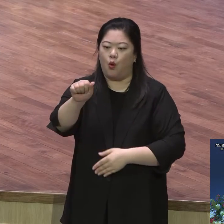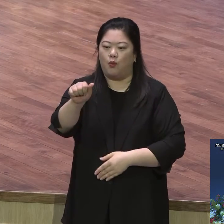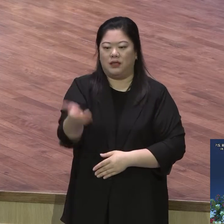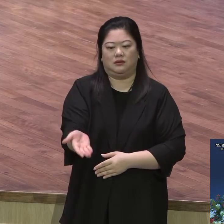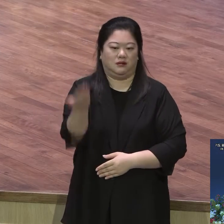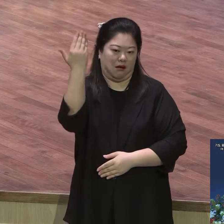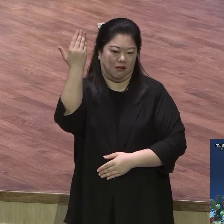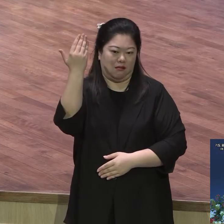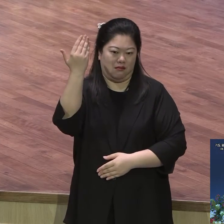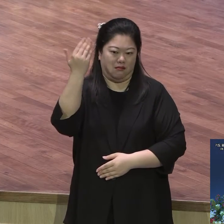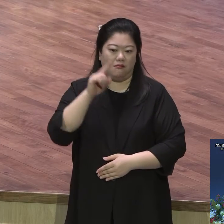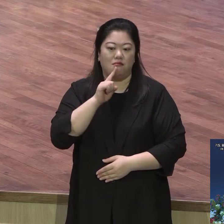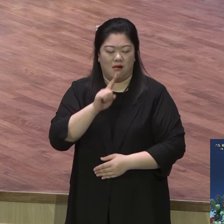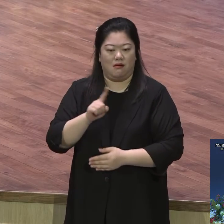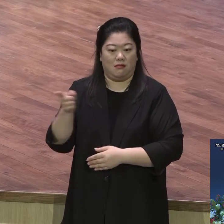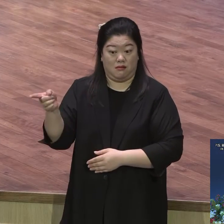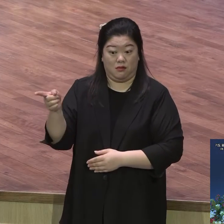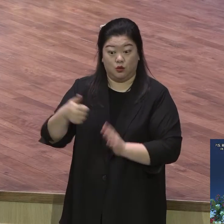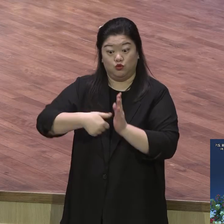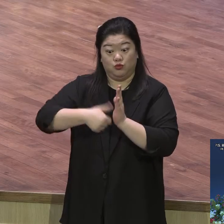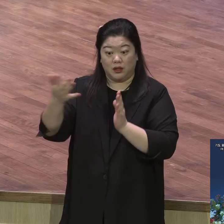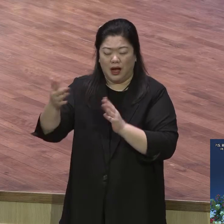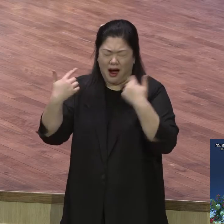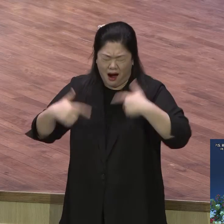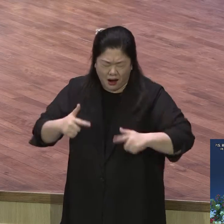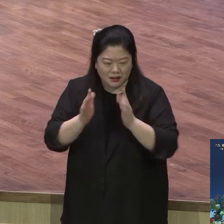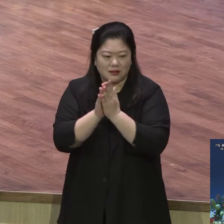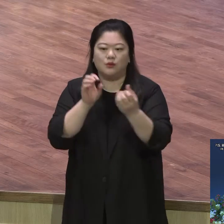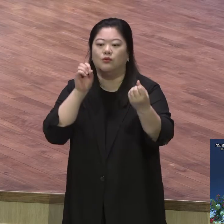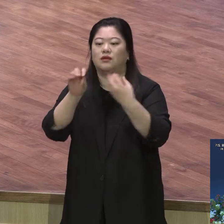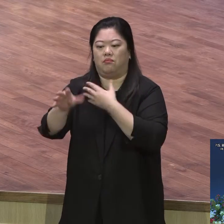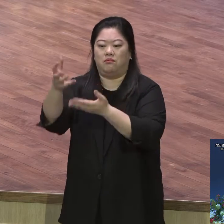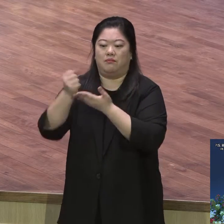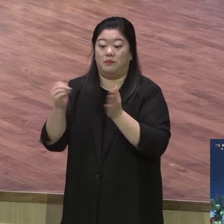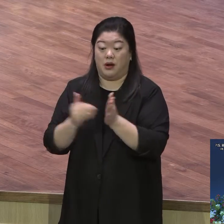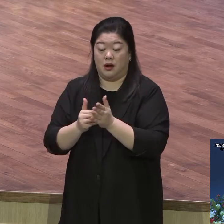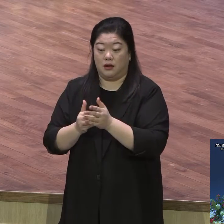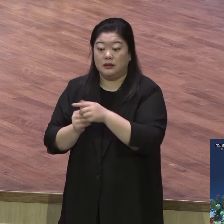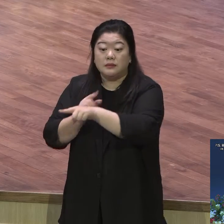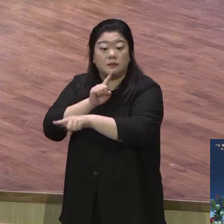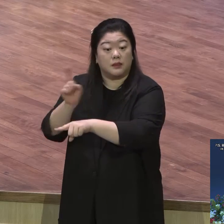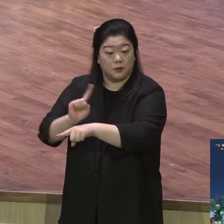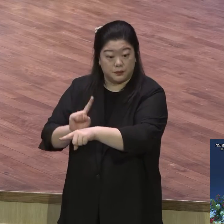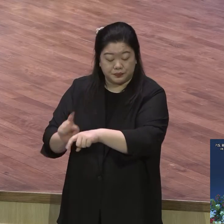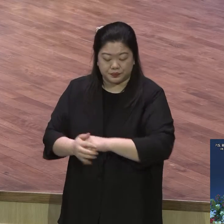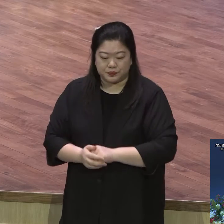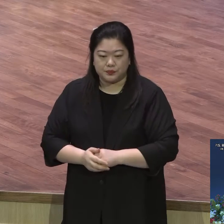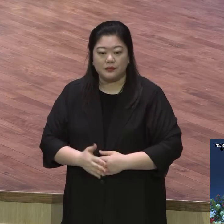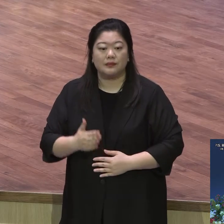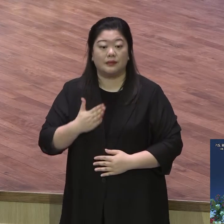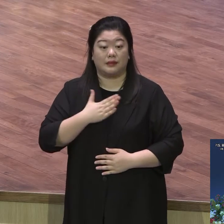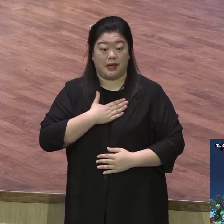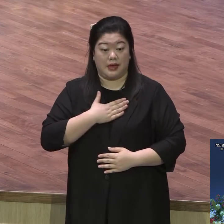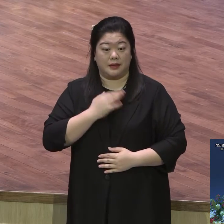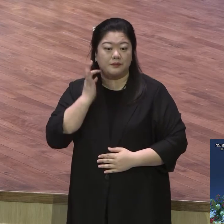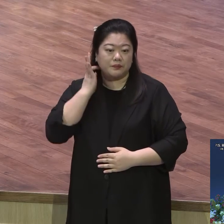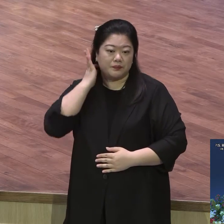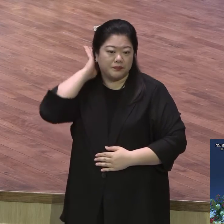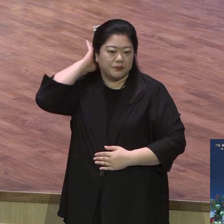기도응답 속에 살았습니다. 그런데 그분의 한 고백이 뭐냐 나는 기도의 영안에